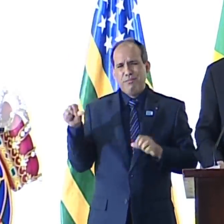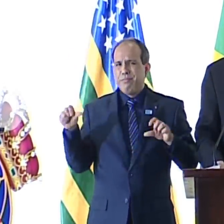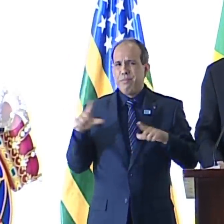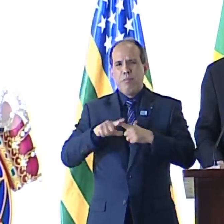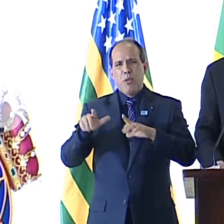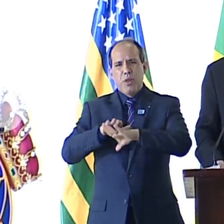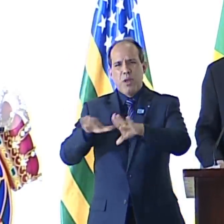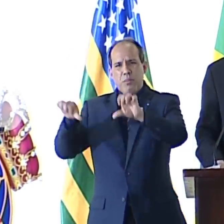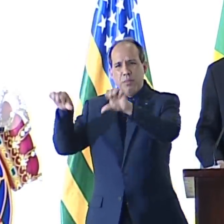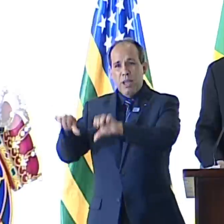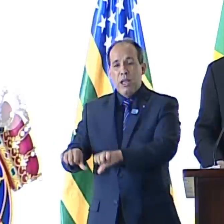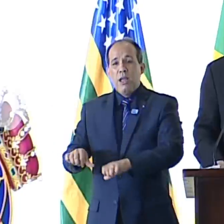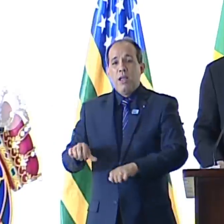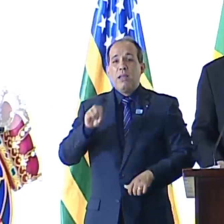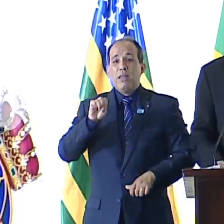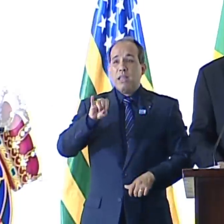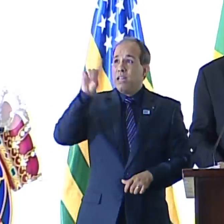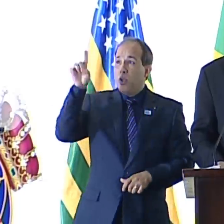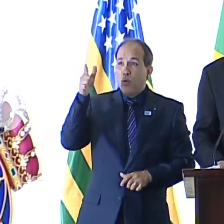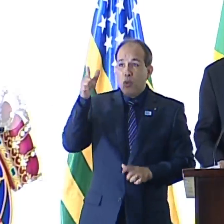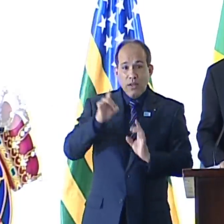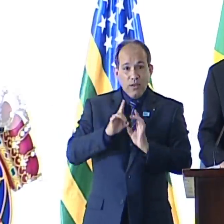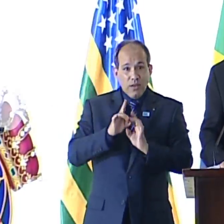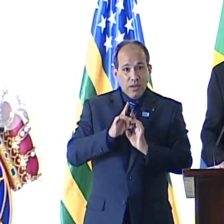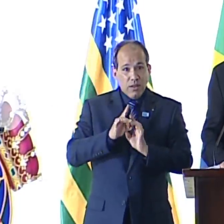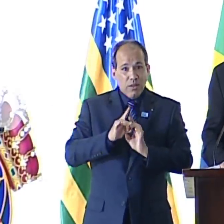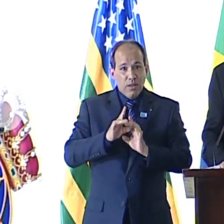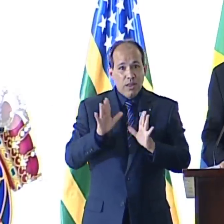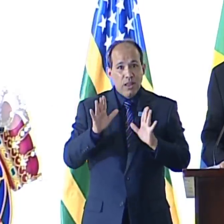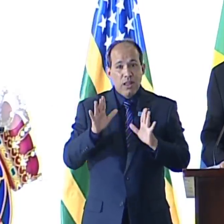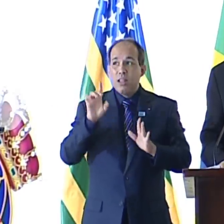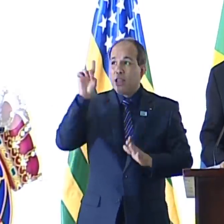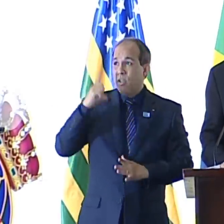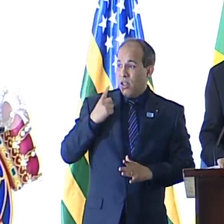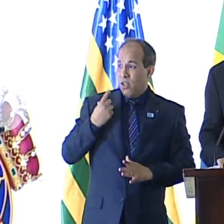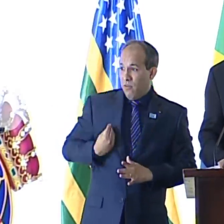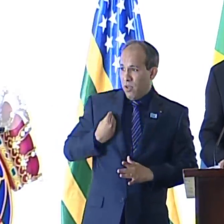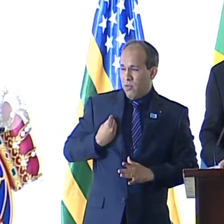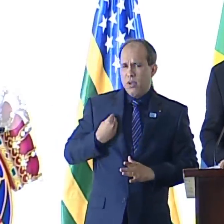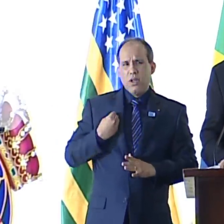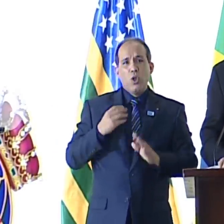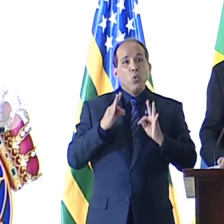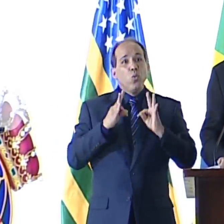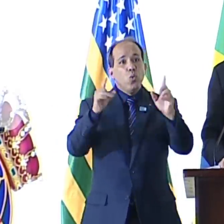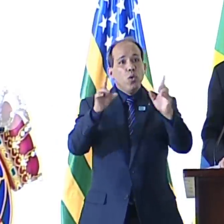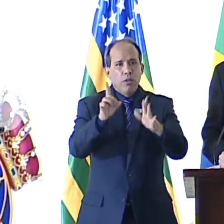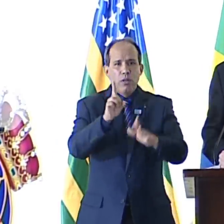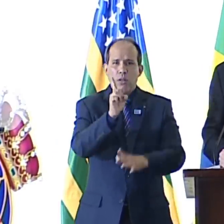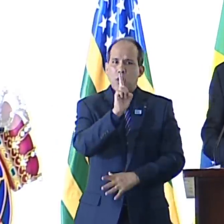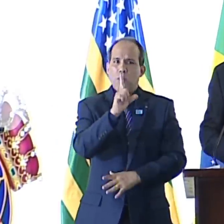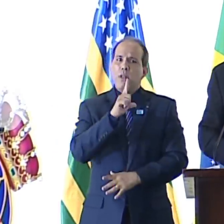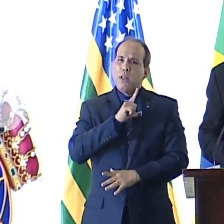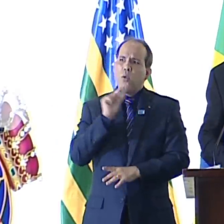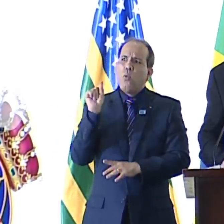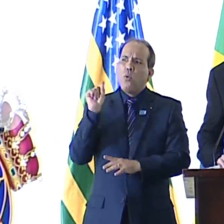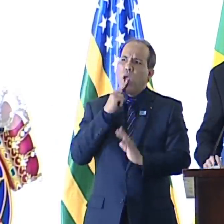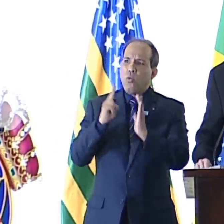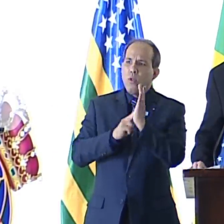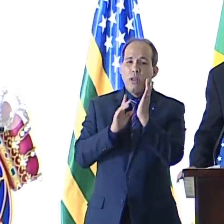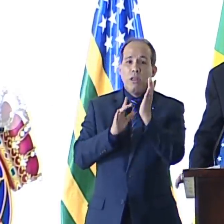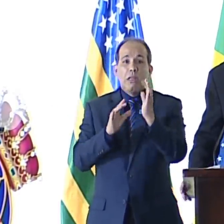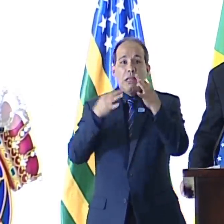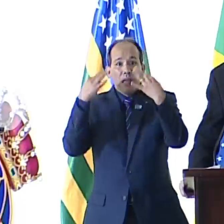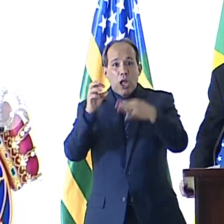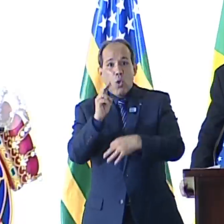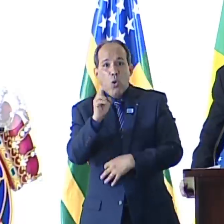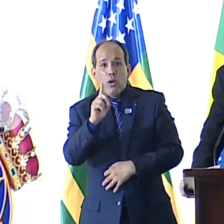Se Deus não existe, nada é permitido, afirmou Jacques Lacan nos anos 60, reconhecendo, cinicamente ou não, que a perda